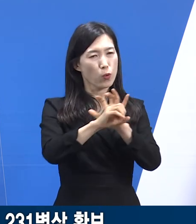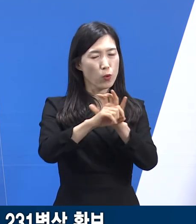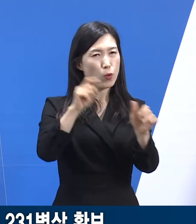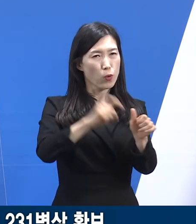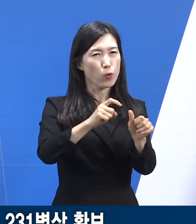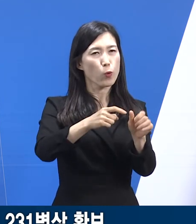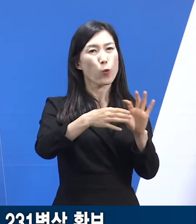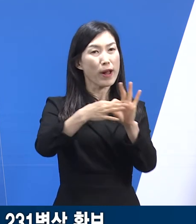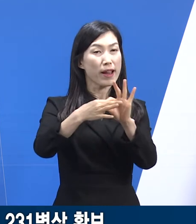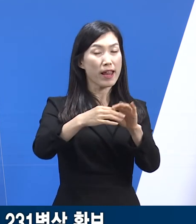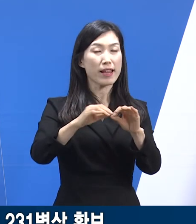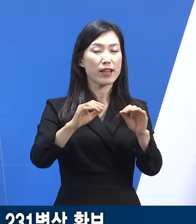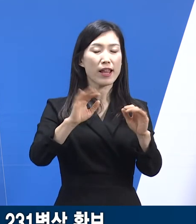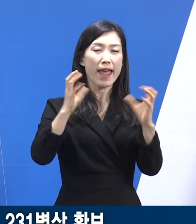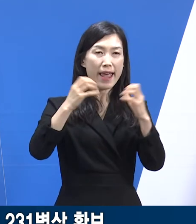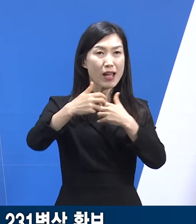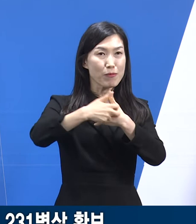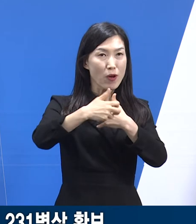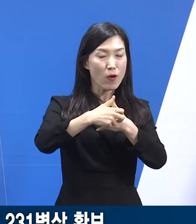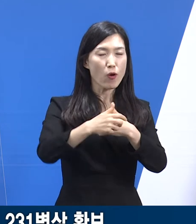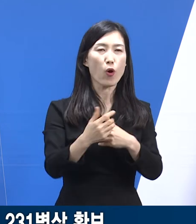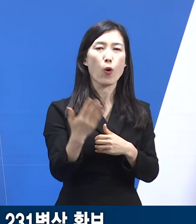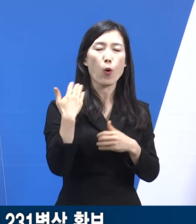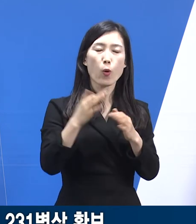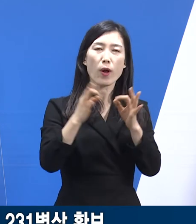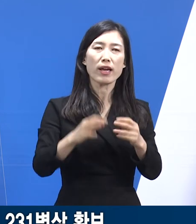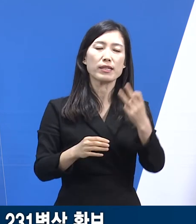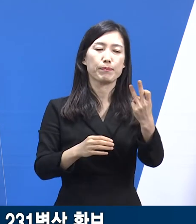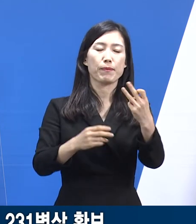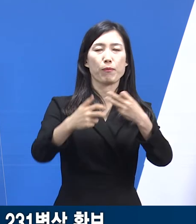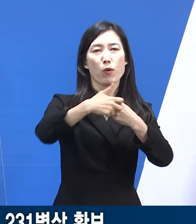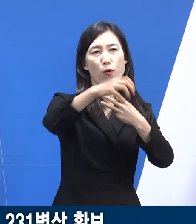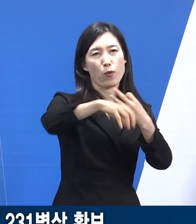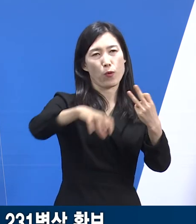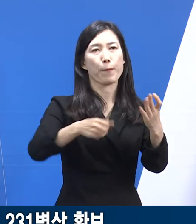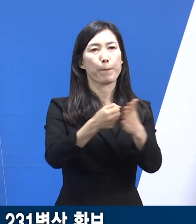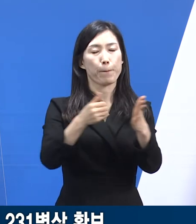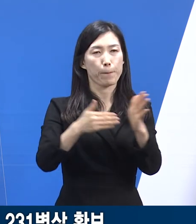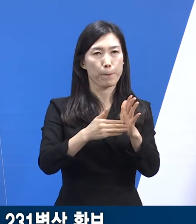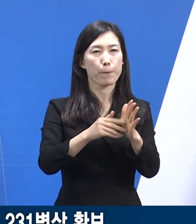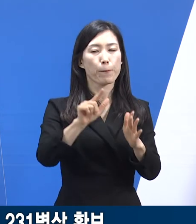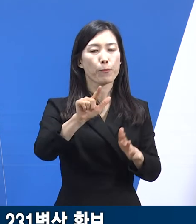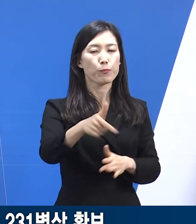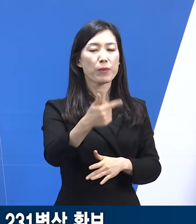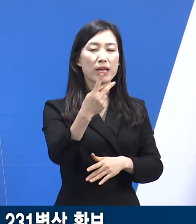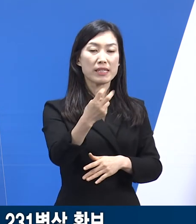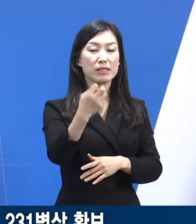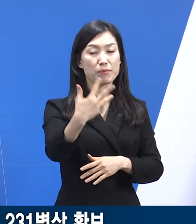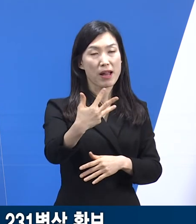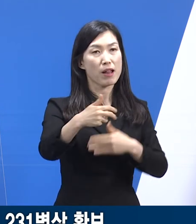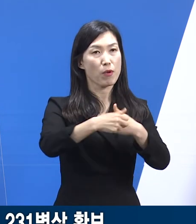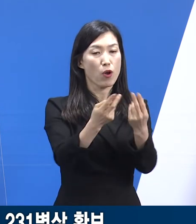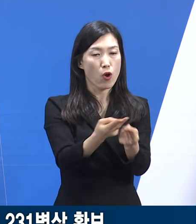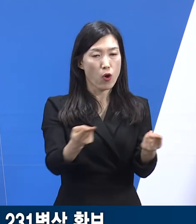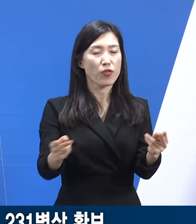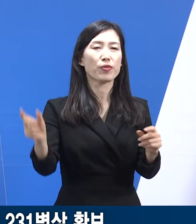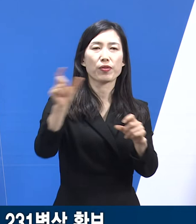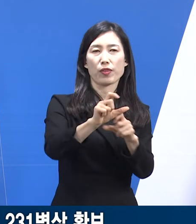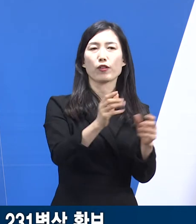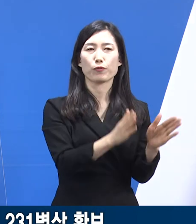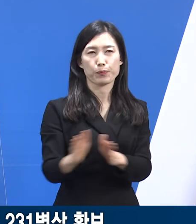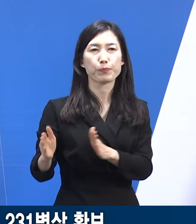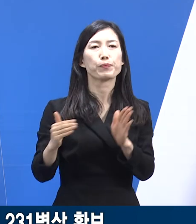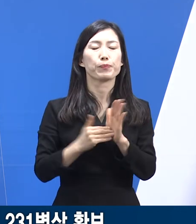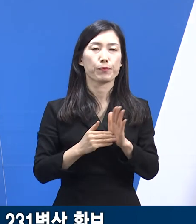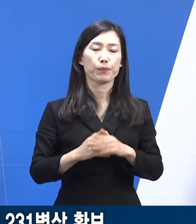거점전담병원은 지난 한 주 동안 13개소가 지정되어 소아 병상 628병상을 추가로 확보했습니다.